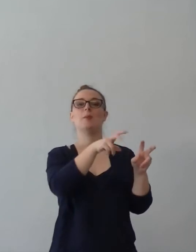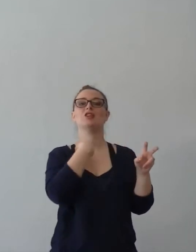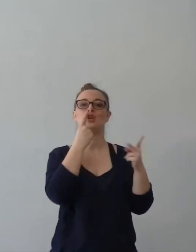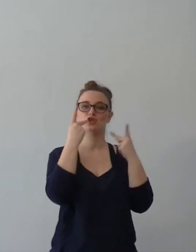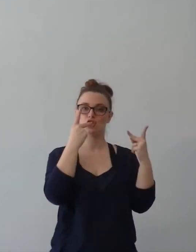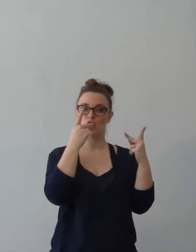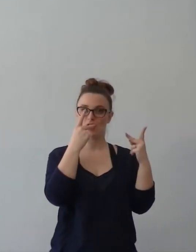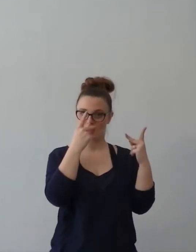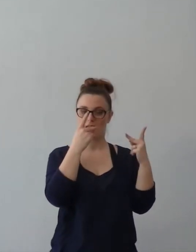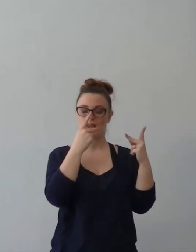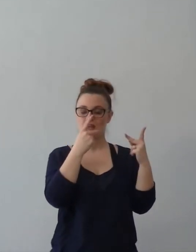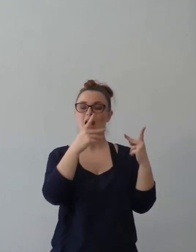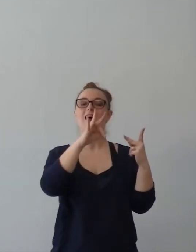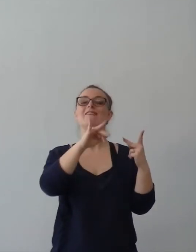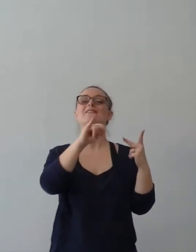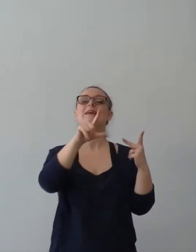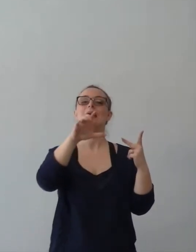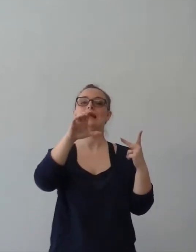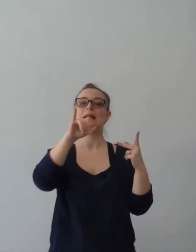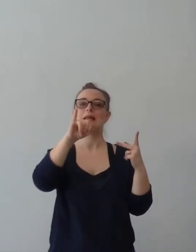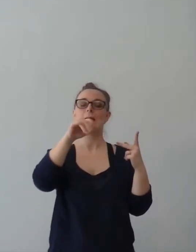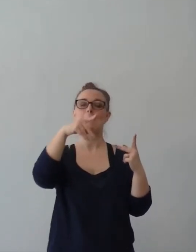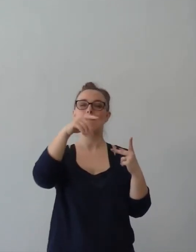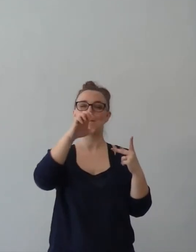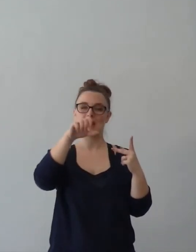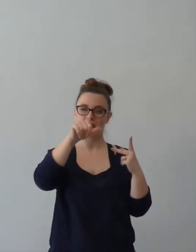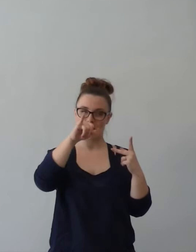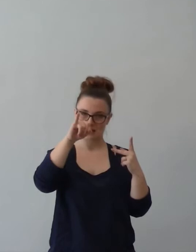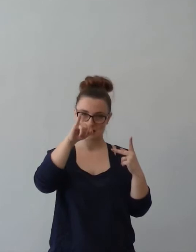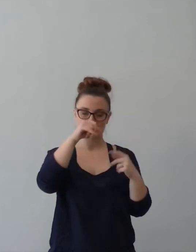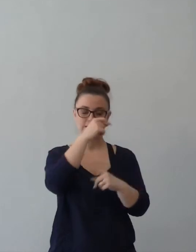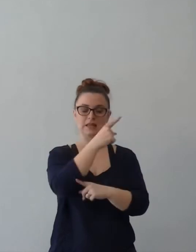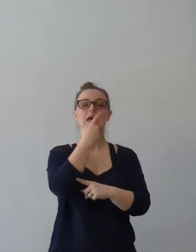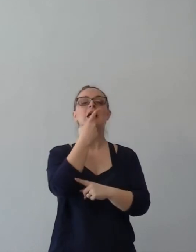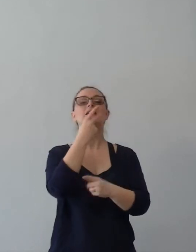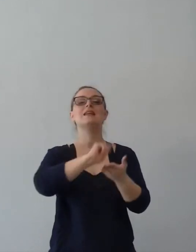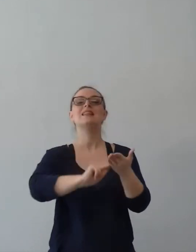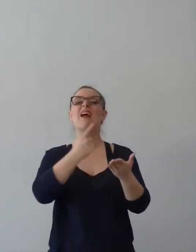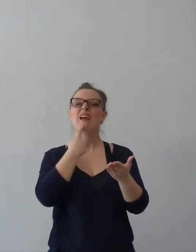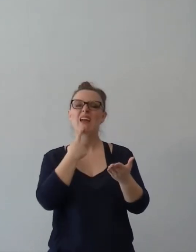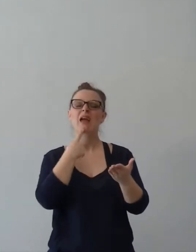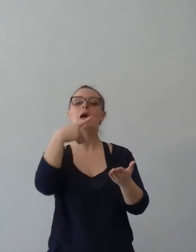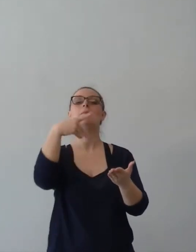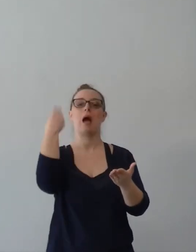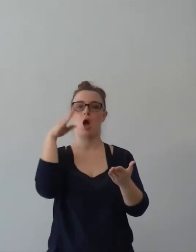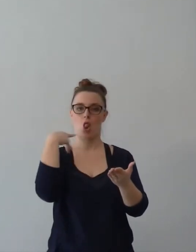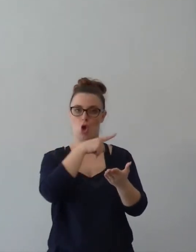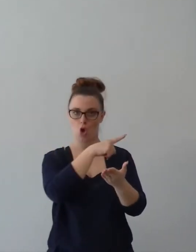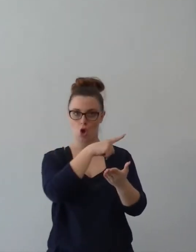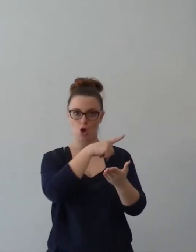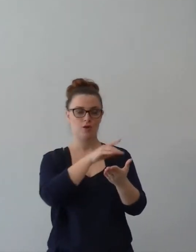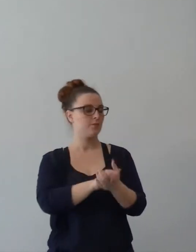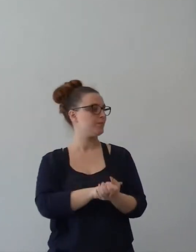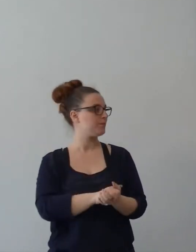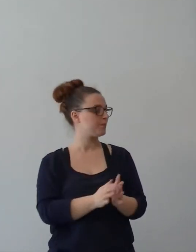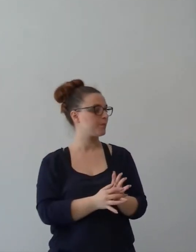scritta da Paolo in uno dei vari momenti di non felicità. Non c'era felicità, ma dove c'era